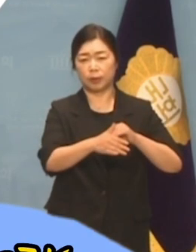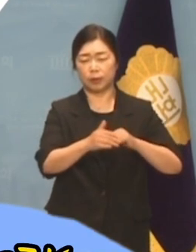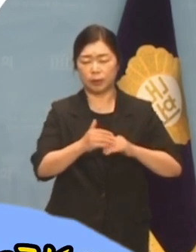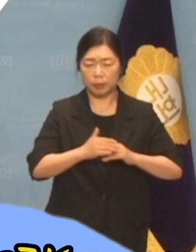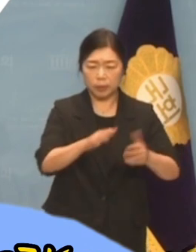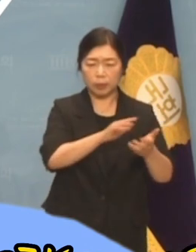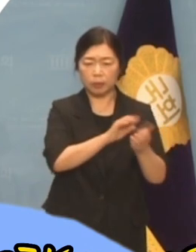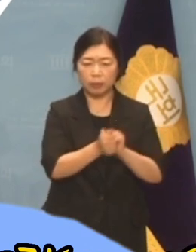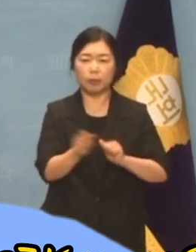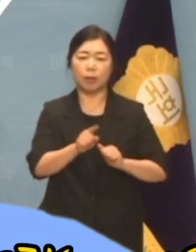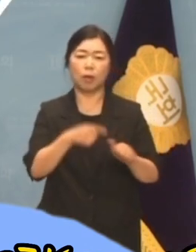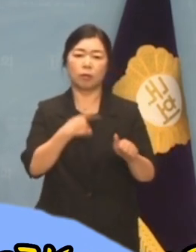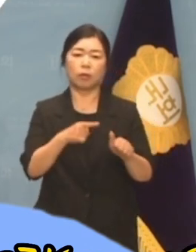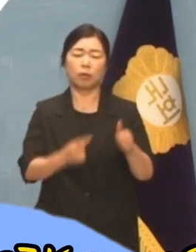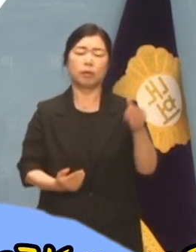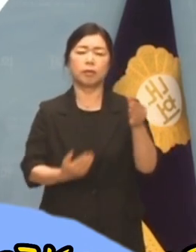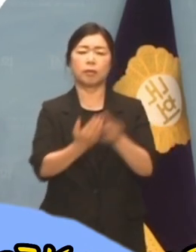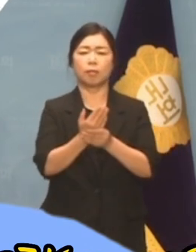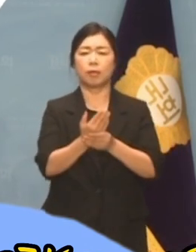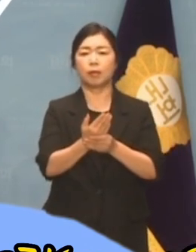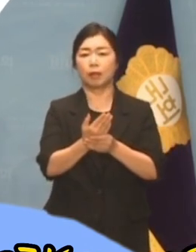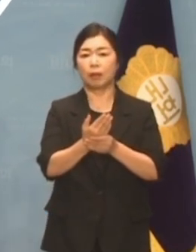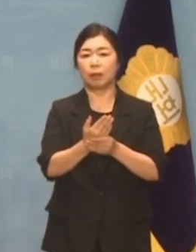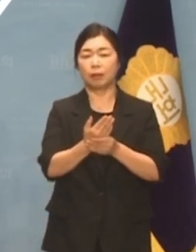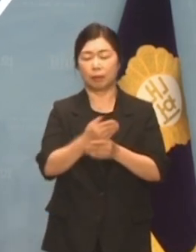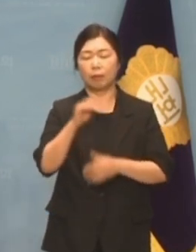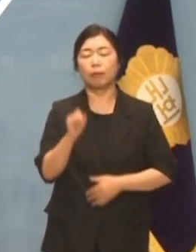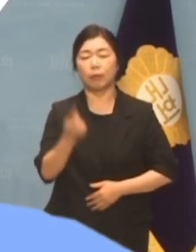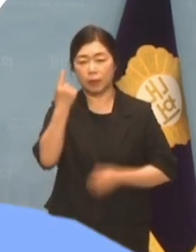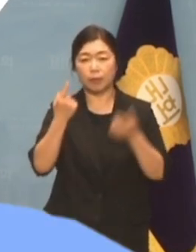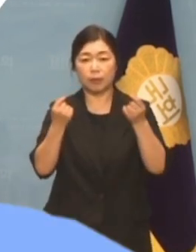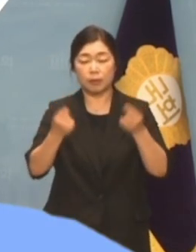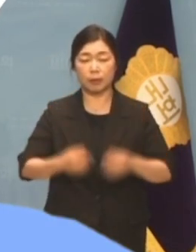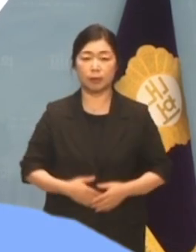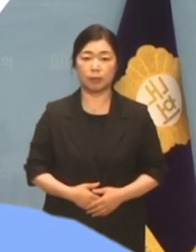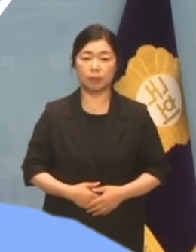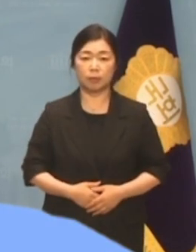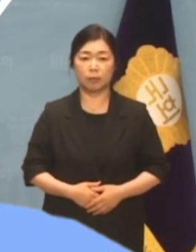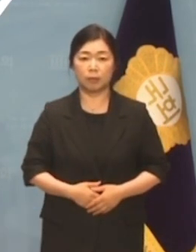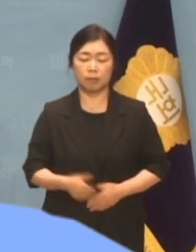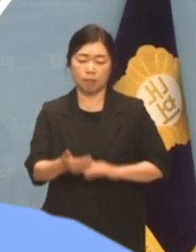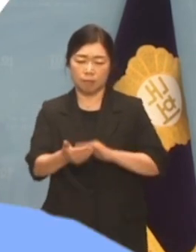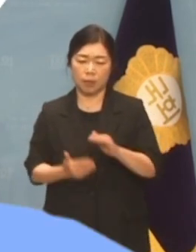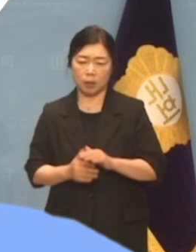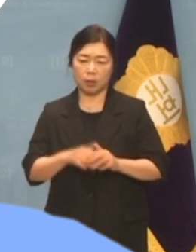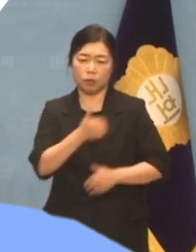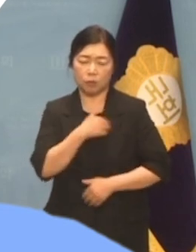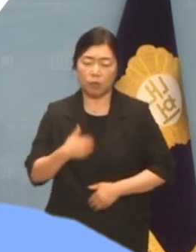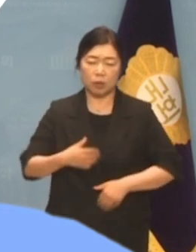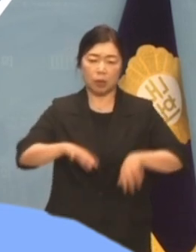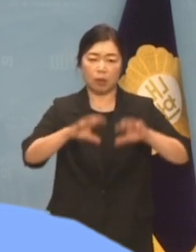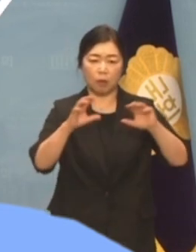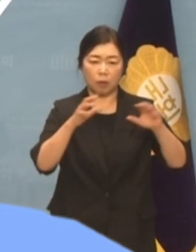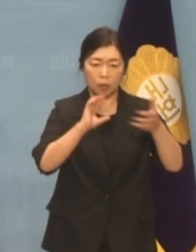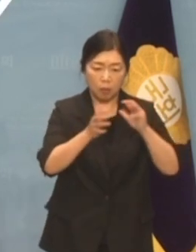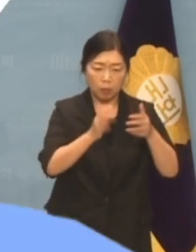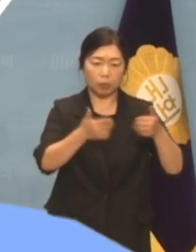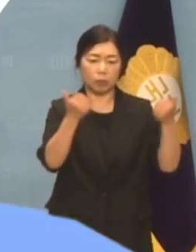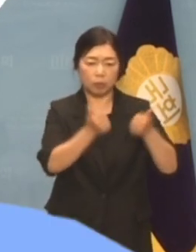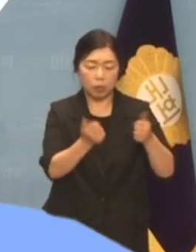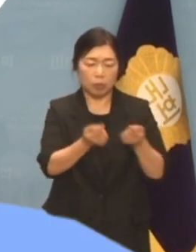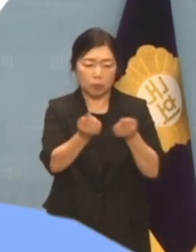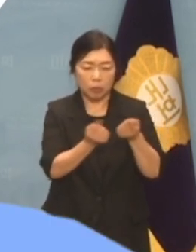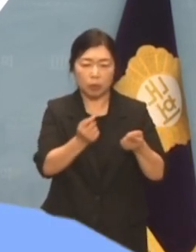교육참사 시즌2의 근본 원인입니다. 충분한 검토나 논의, 조율 없이 무작정 내지르는